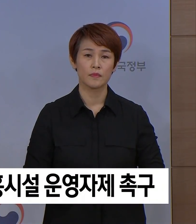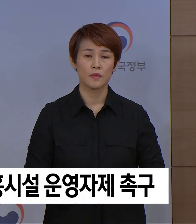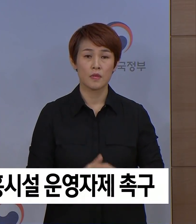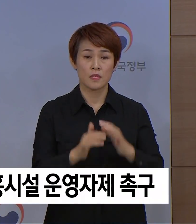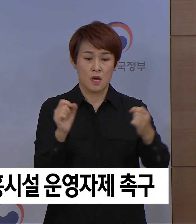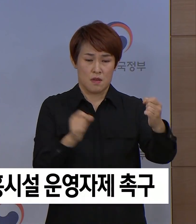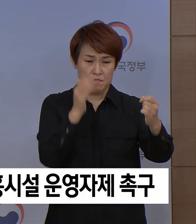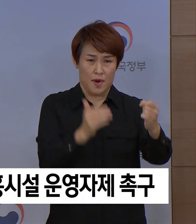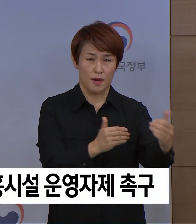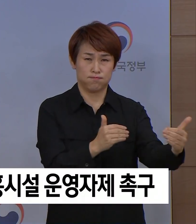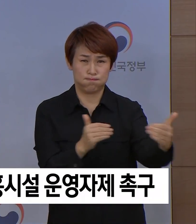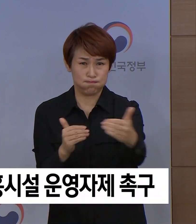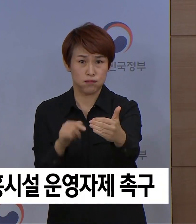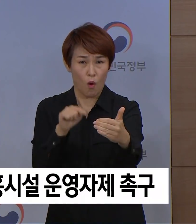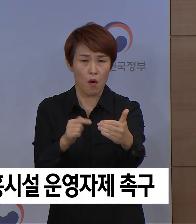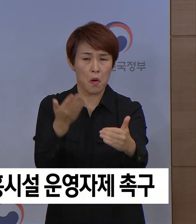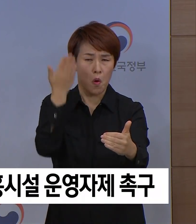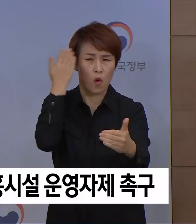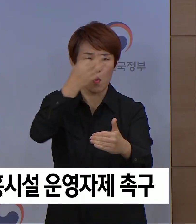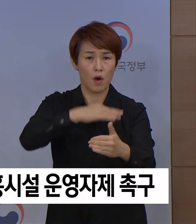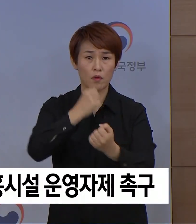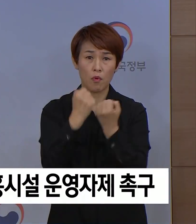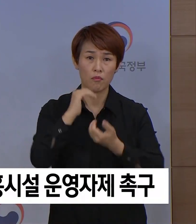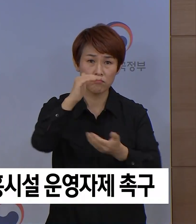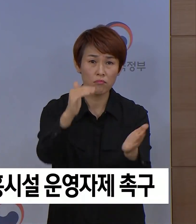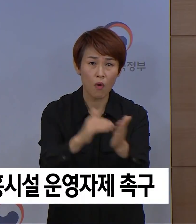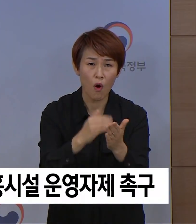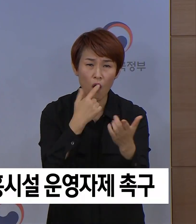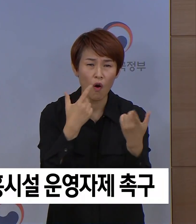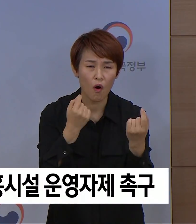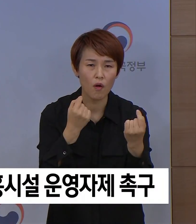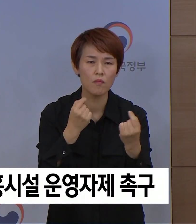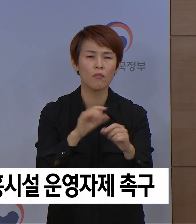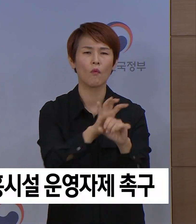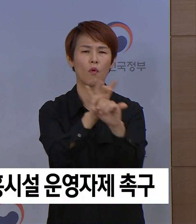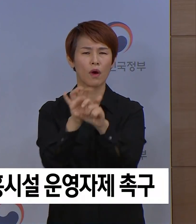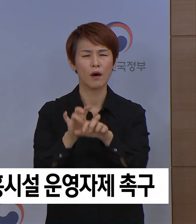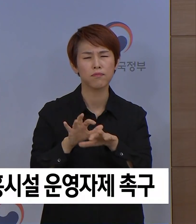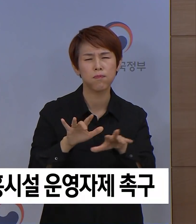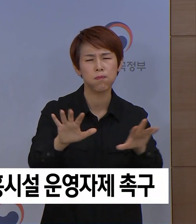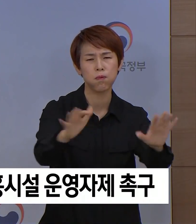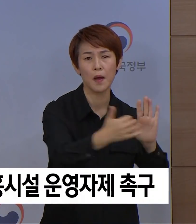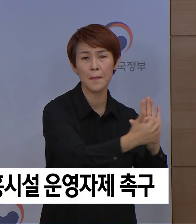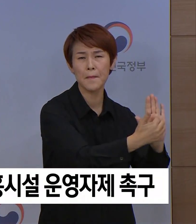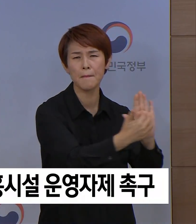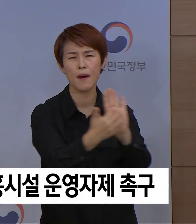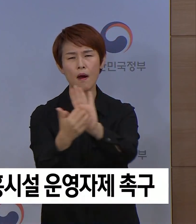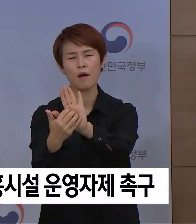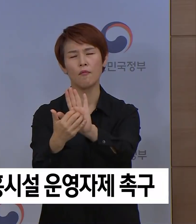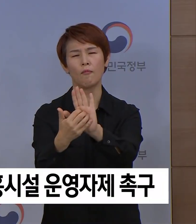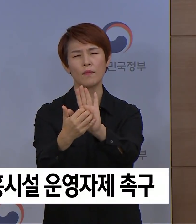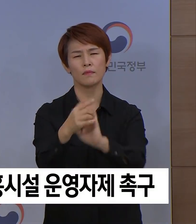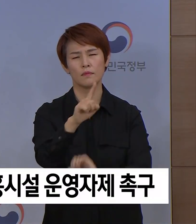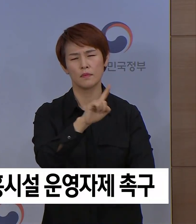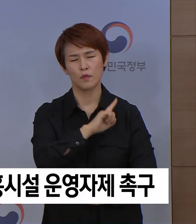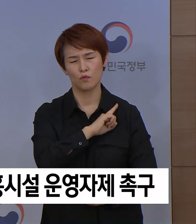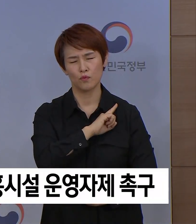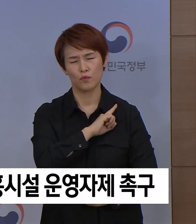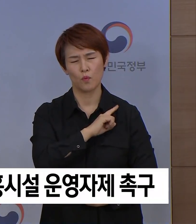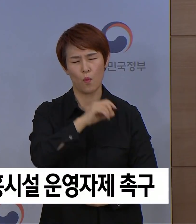사회적 거리 두기는 앞서 효과를 설명한 것처럼 코로나19의 확산을 막는 데 가장 효과적이고 최선의